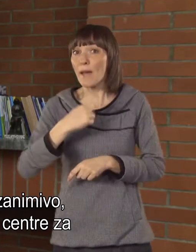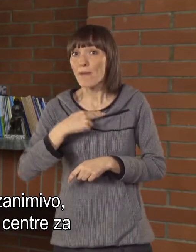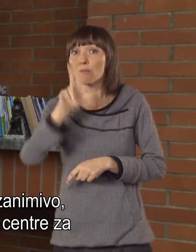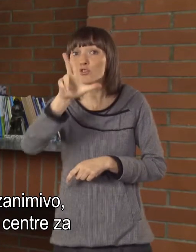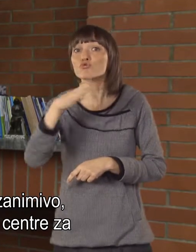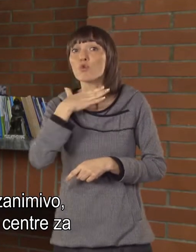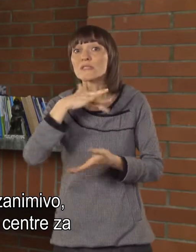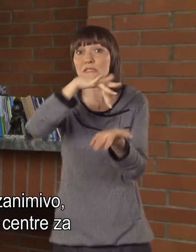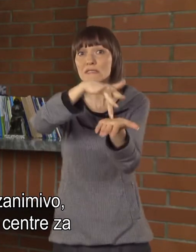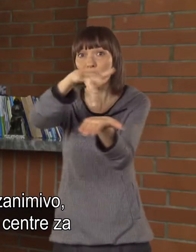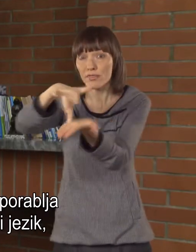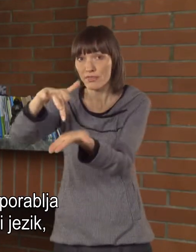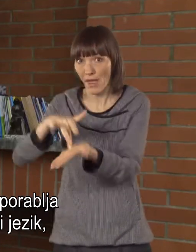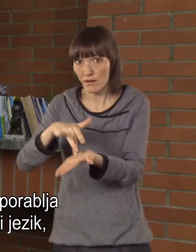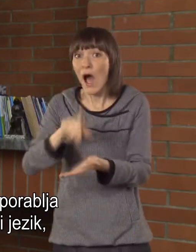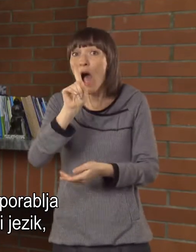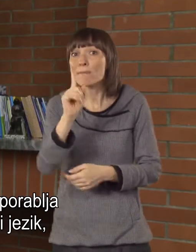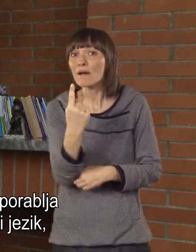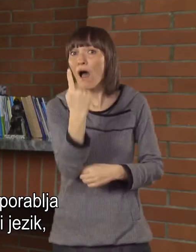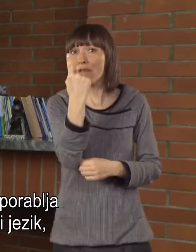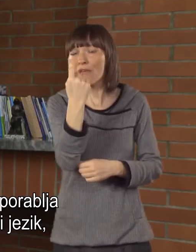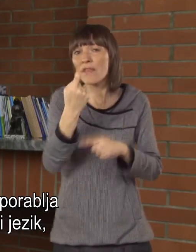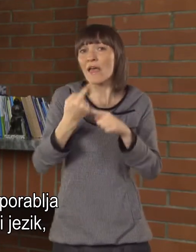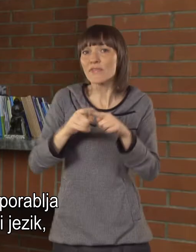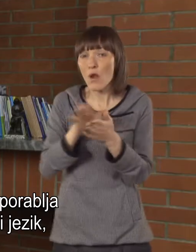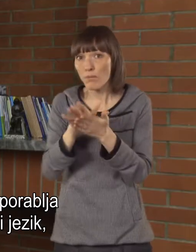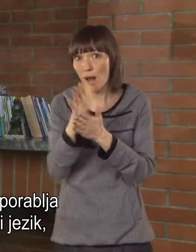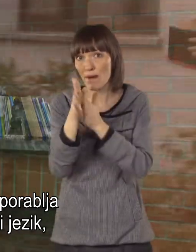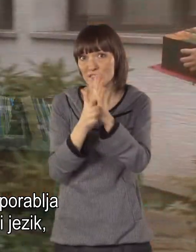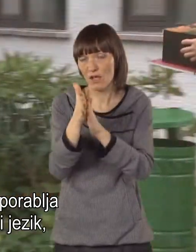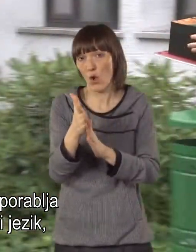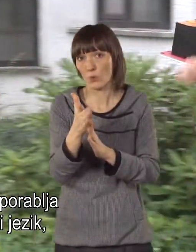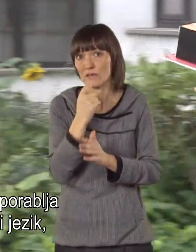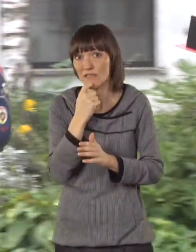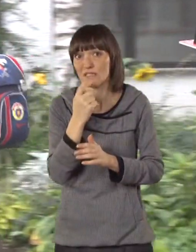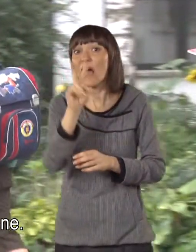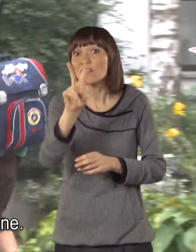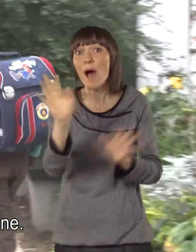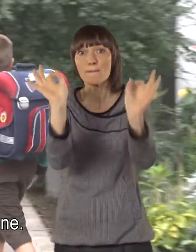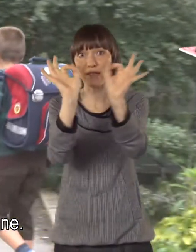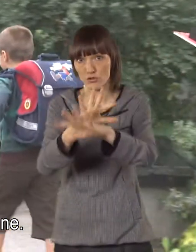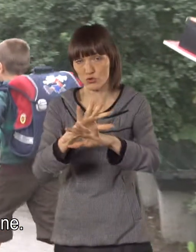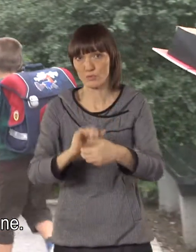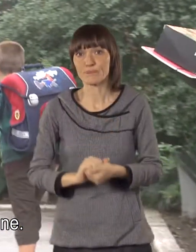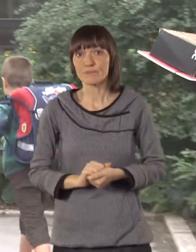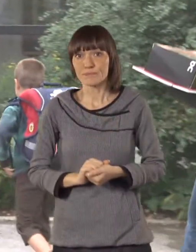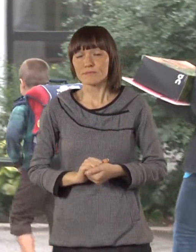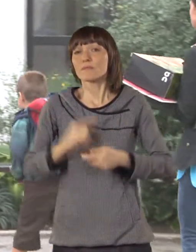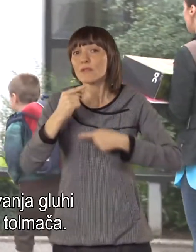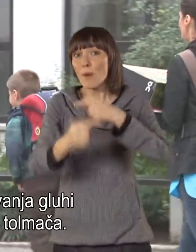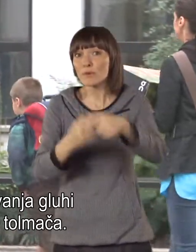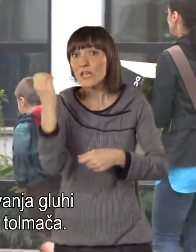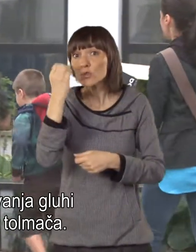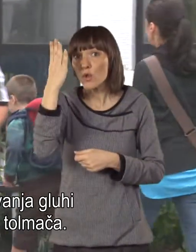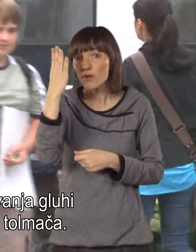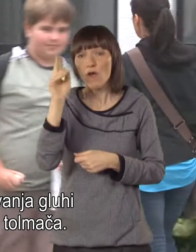zanimivo, da imamo tri šolske centre za gluhe, ali eden uporablja delama znakovni jezik, dva pa sploh ne. V